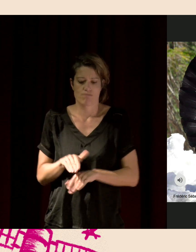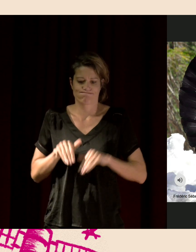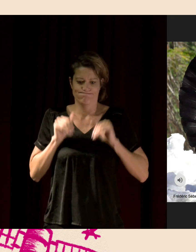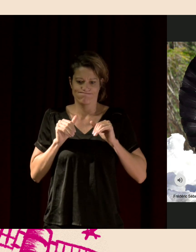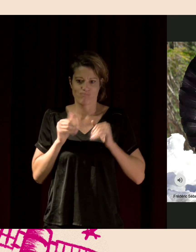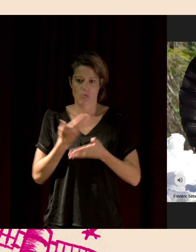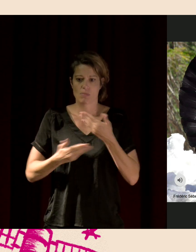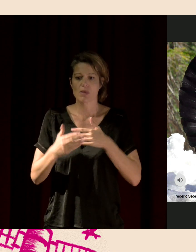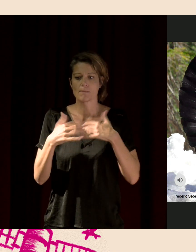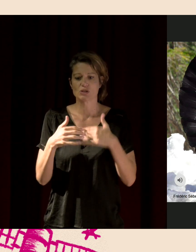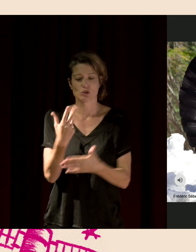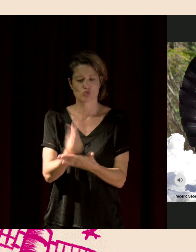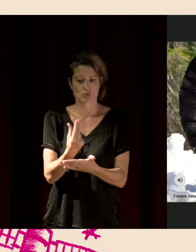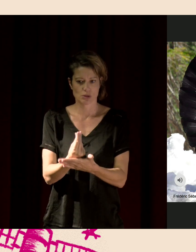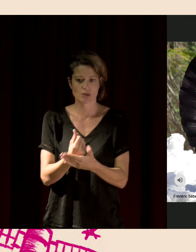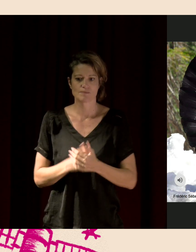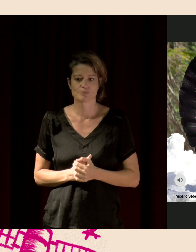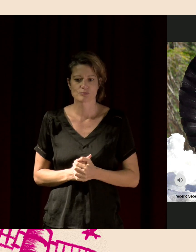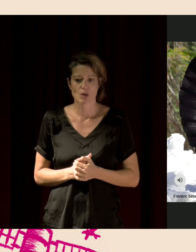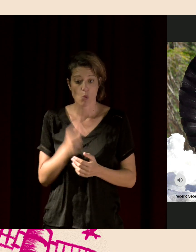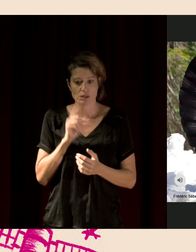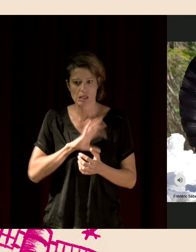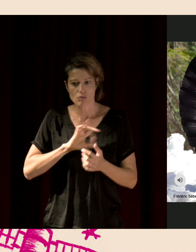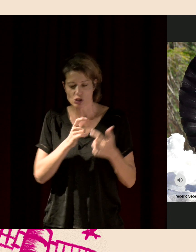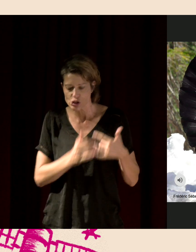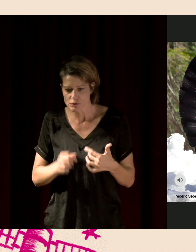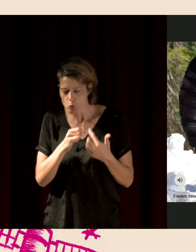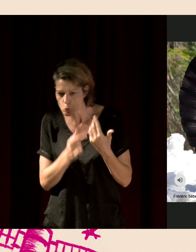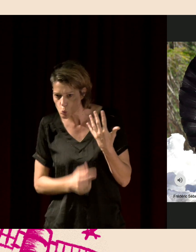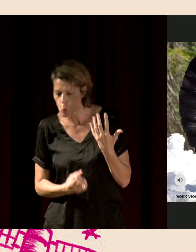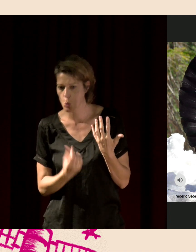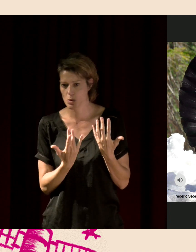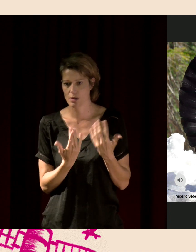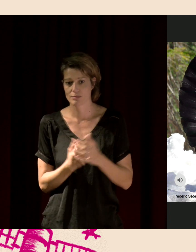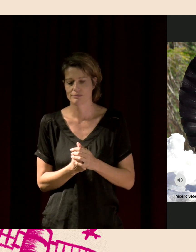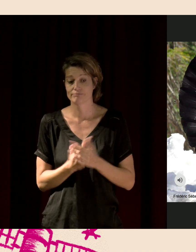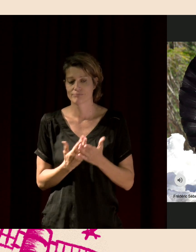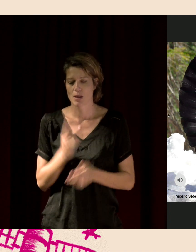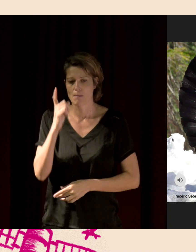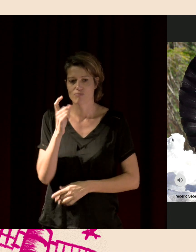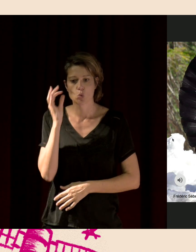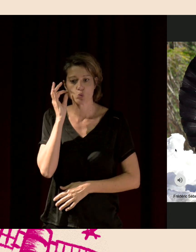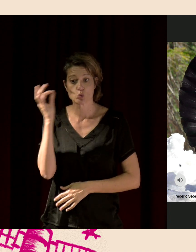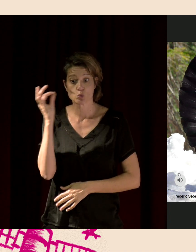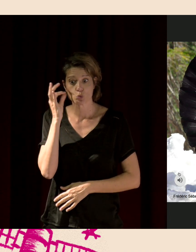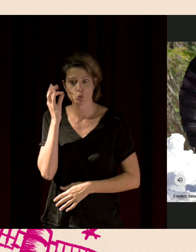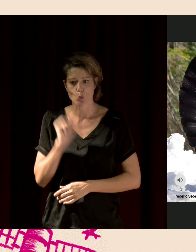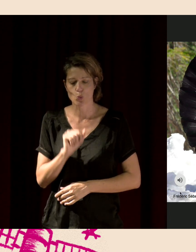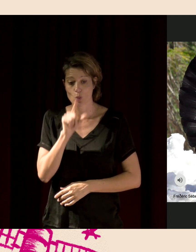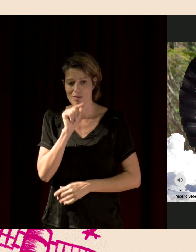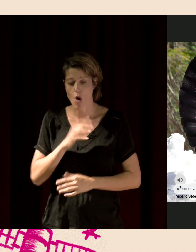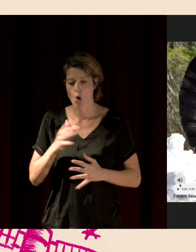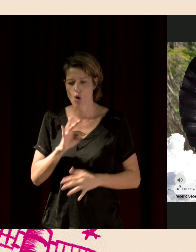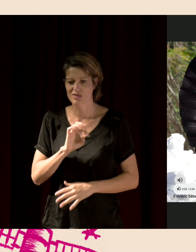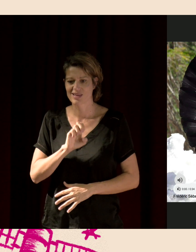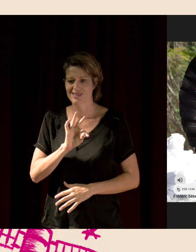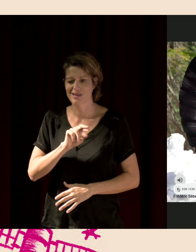à les enregistrer. Et l'idée, c'est d'essayer de dénombrer les individus juste par l'écoute. Je vais vous faire écouter ce grand tétra, parce que c'est quand même un son